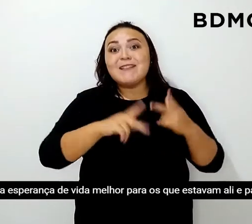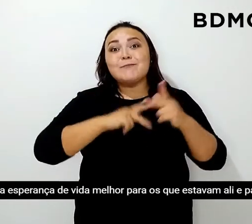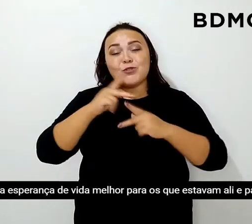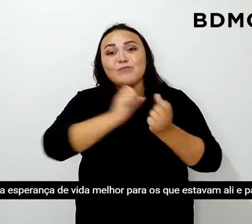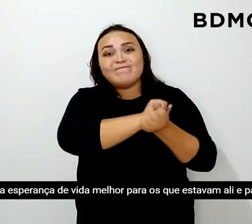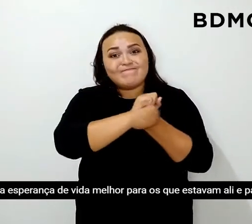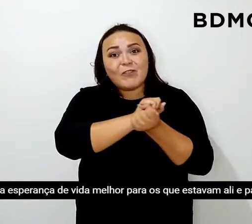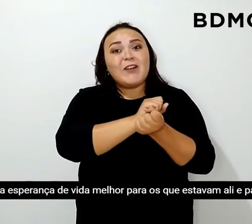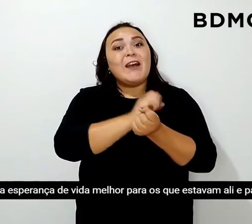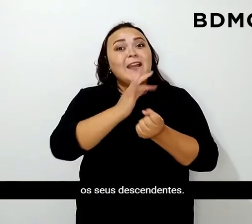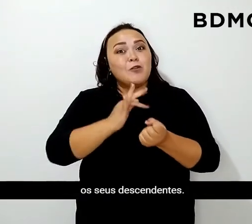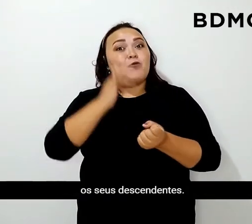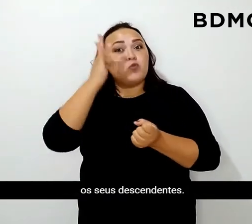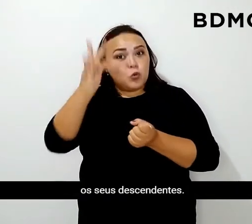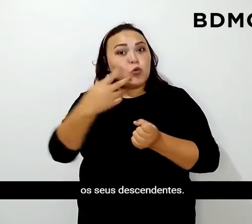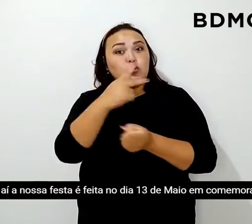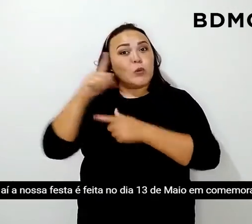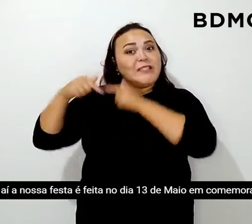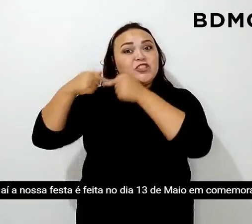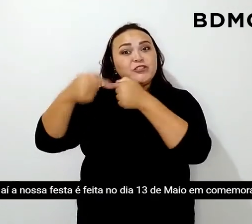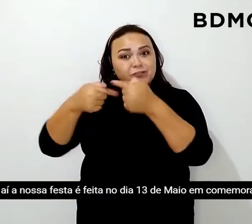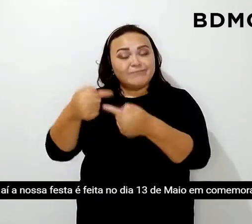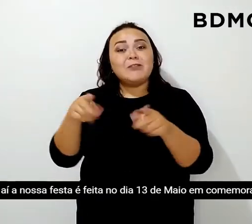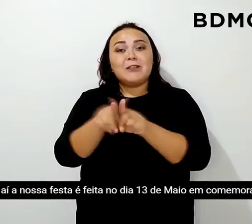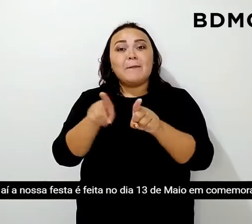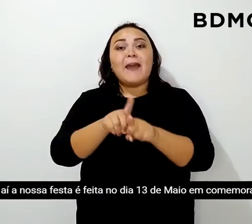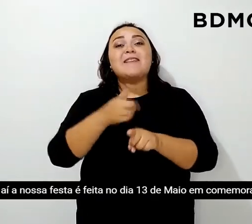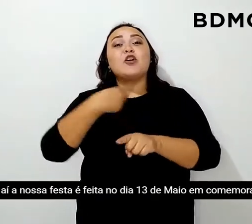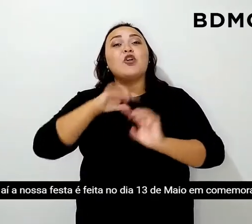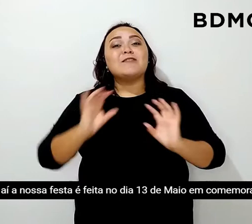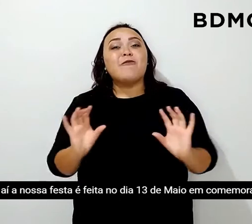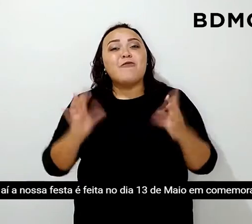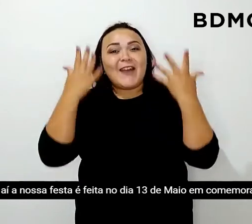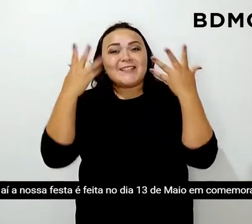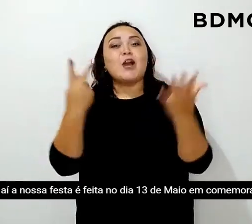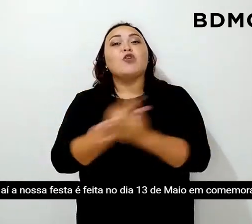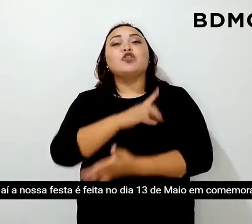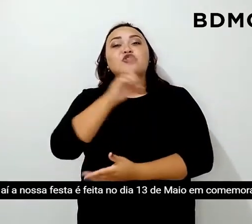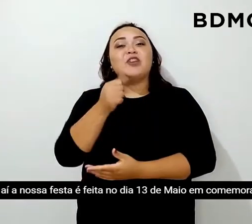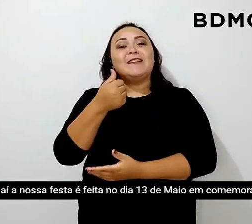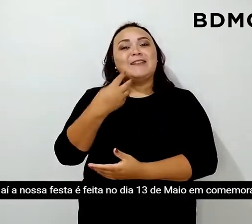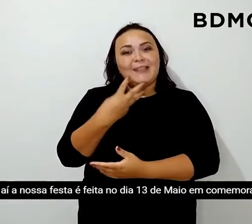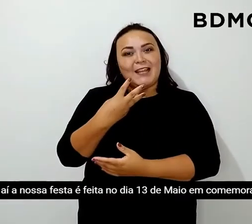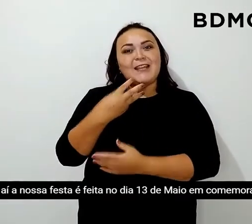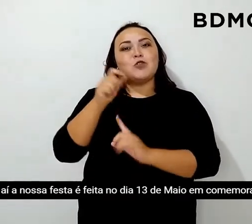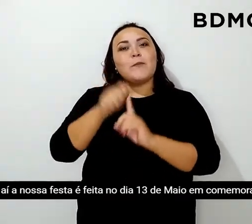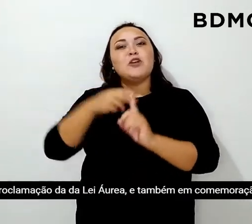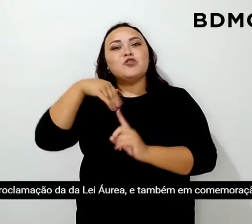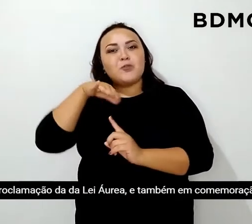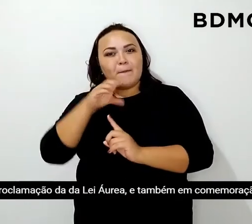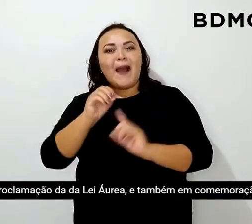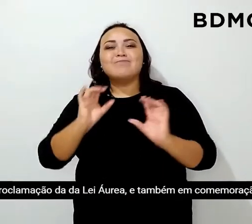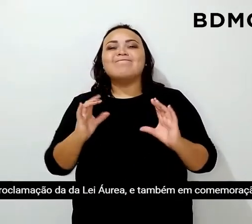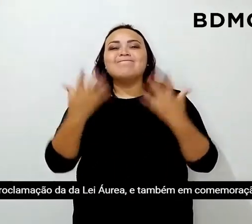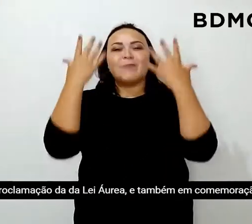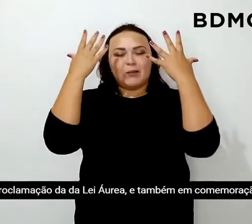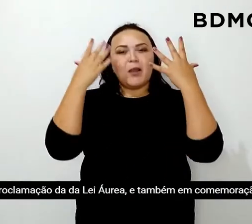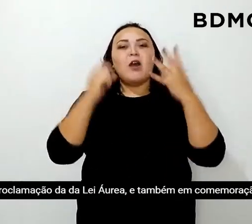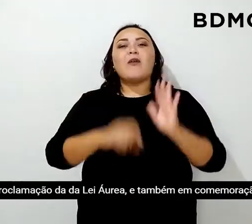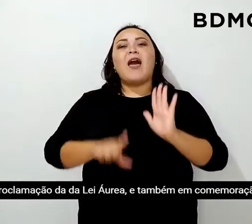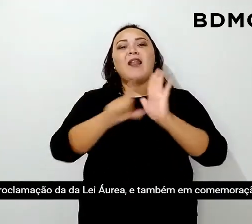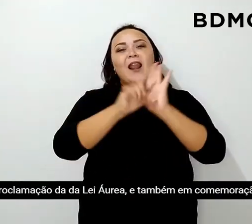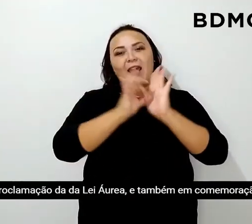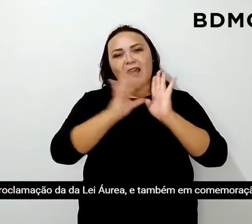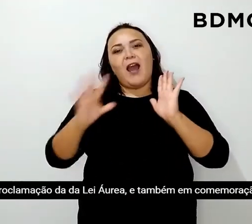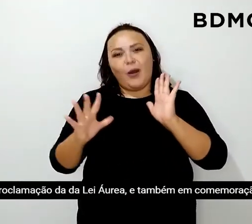estavam ali e para os seus descendentes. e aí a nossa festa ela é feita no dia 13 de maio em comemoração à proclamação